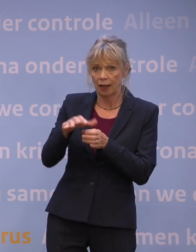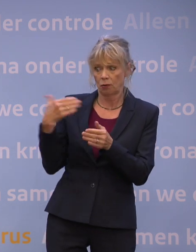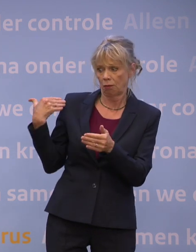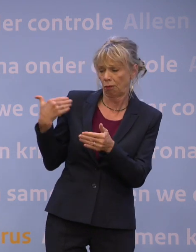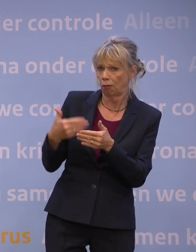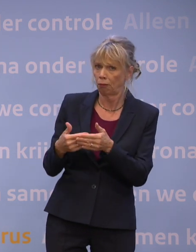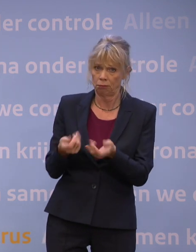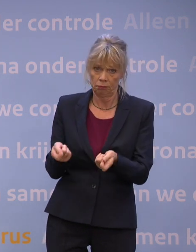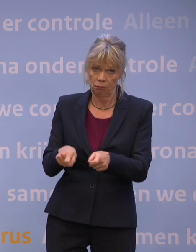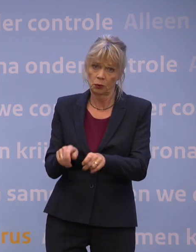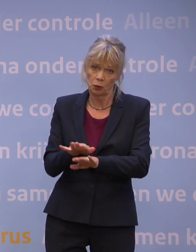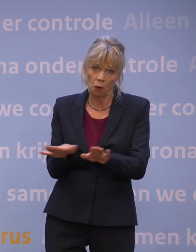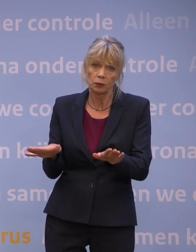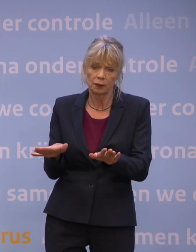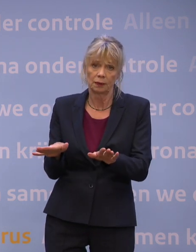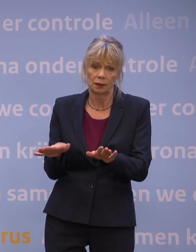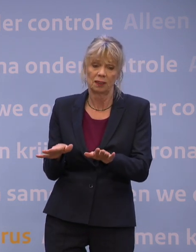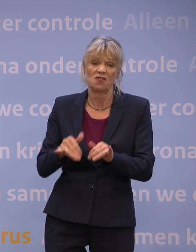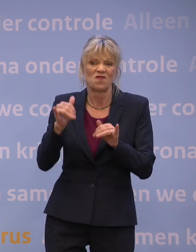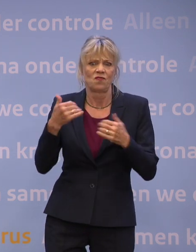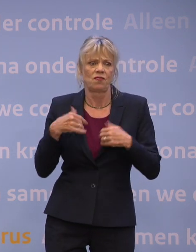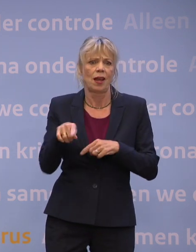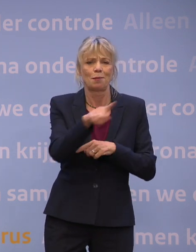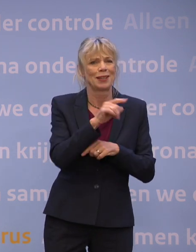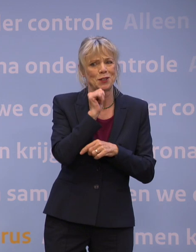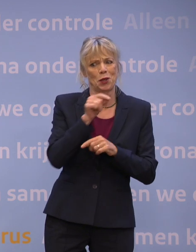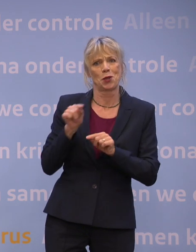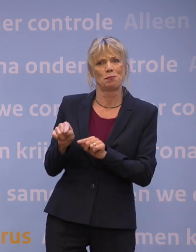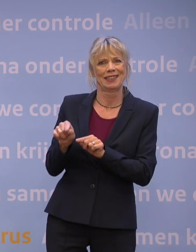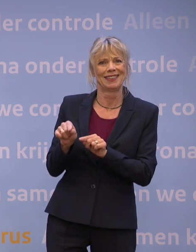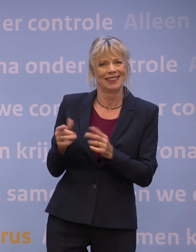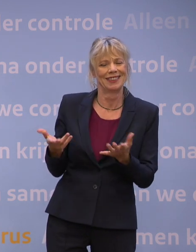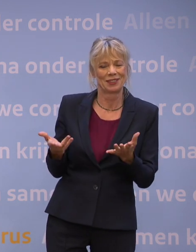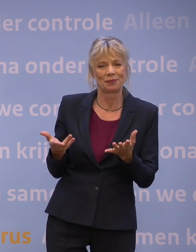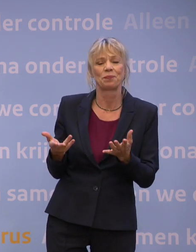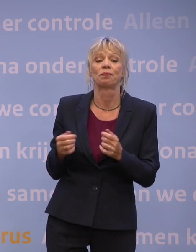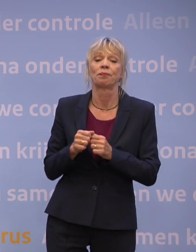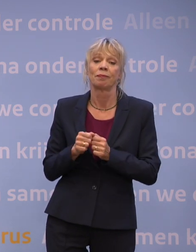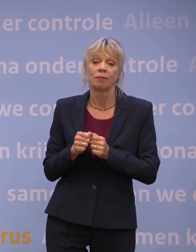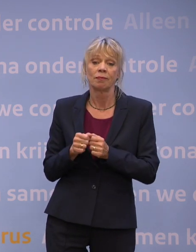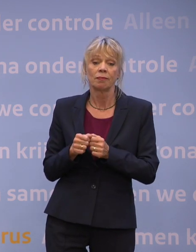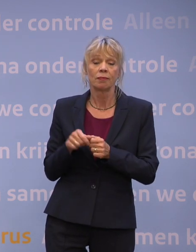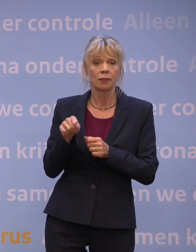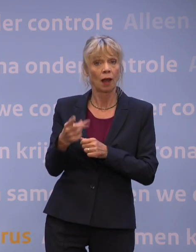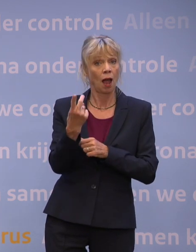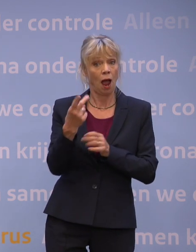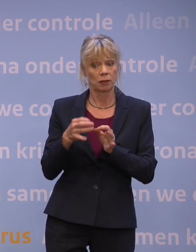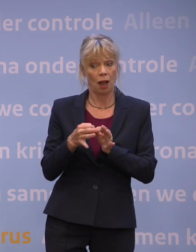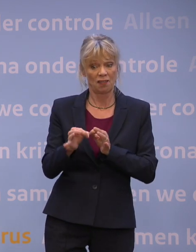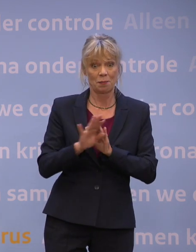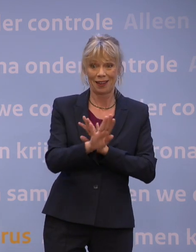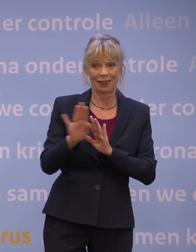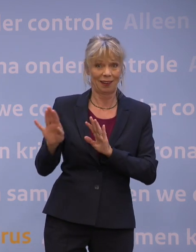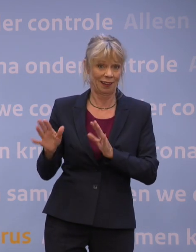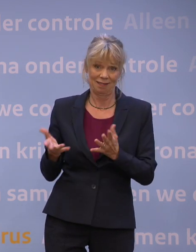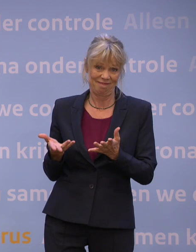is gesloten en een activiteit die heel veel mensen hebben gemist. Daar is openstelling op anderhalve meter afstand